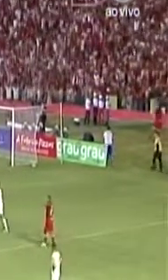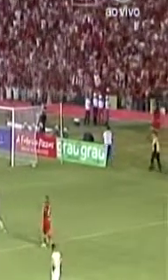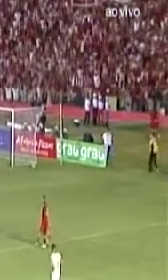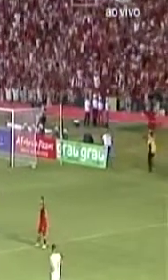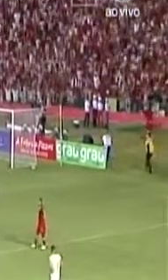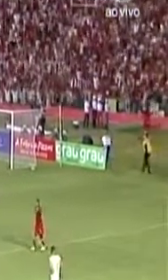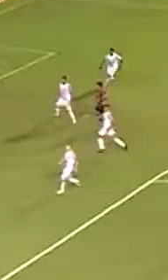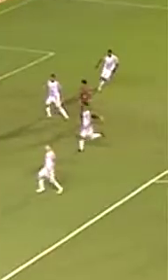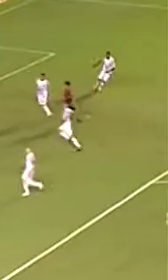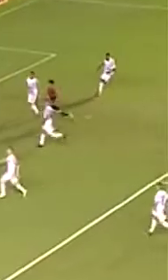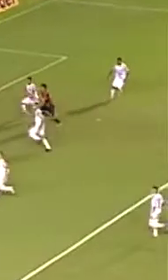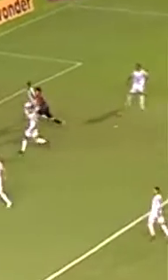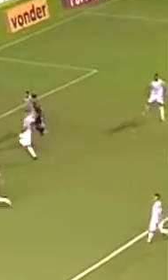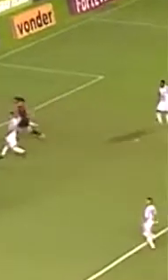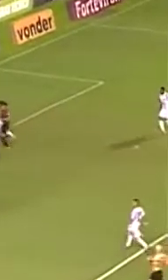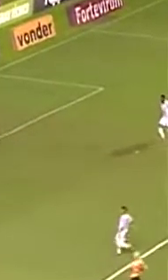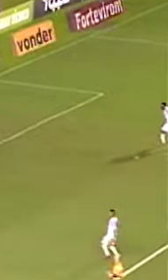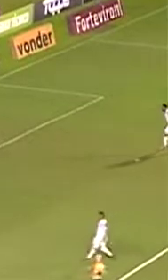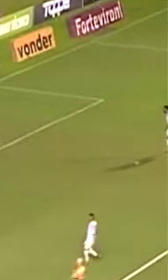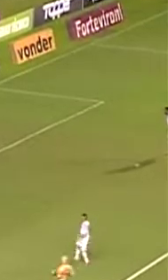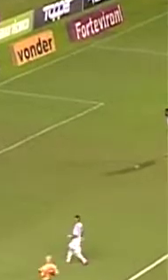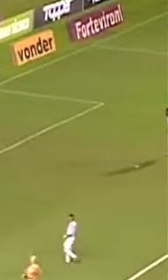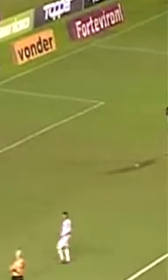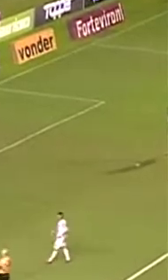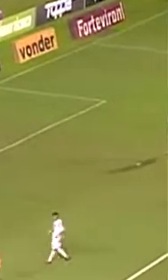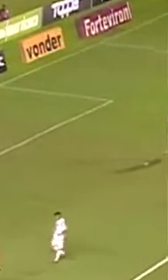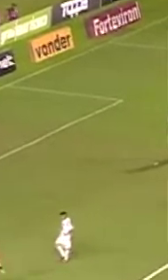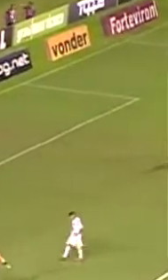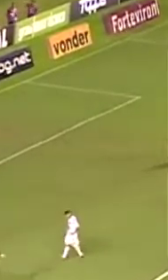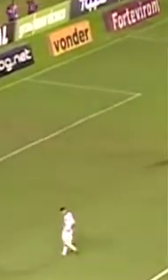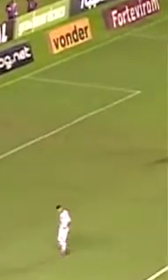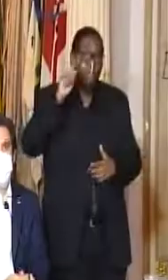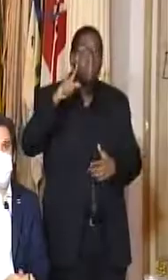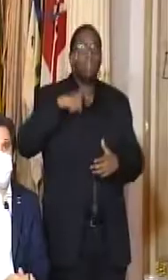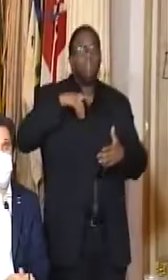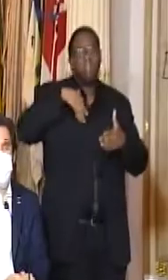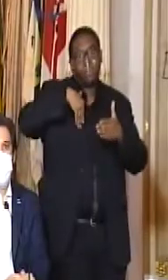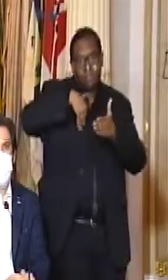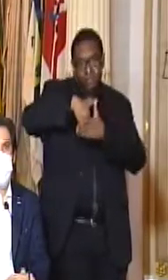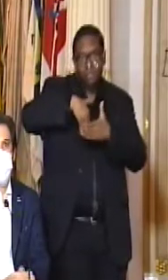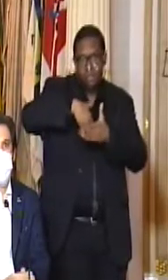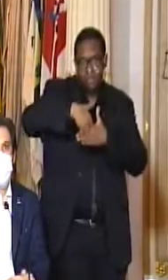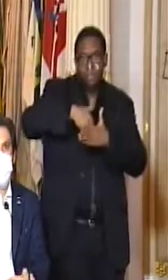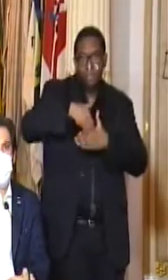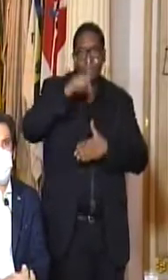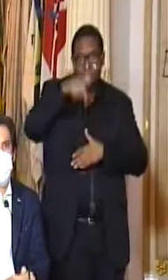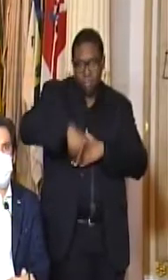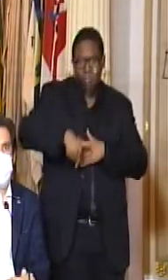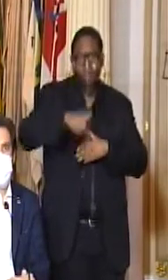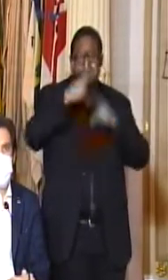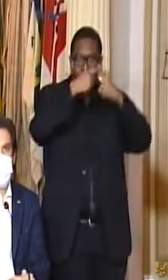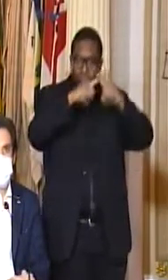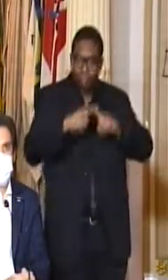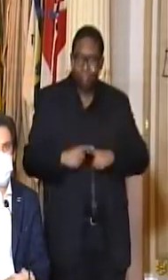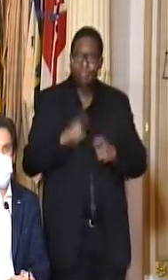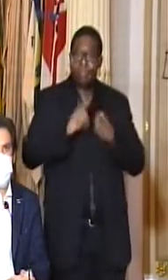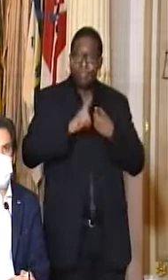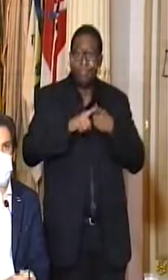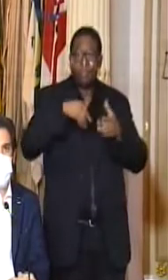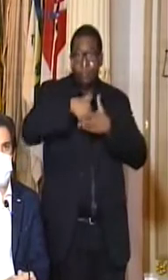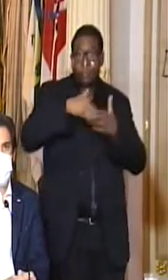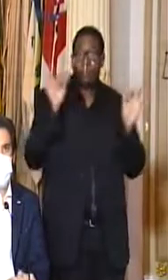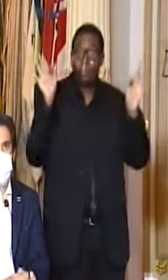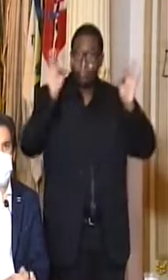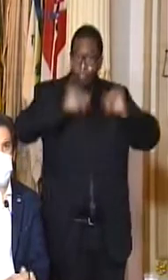voltar ao estádio. Os horários e dias dos jogos ainda vão ser divulgados. E as finais, né, ficou pactuado justamente